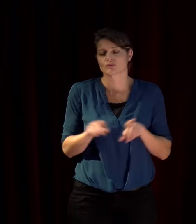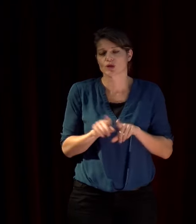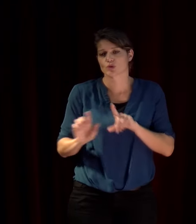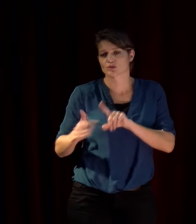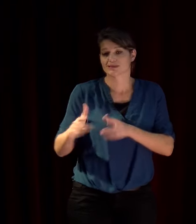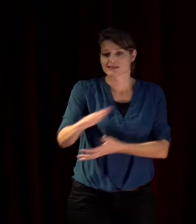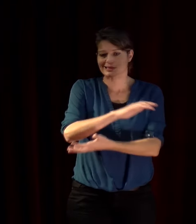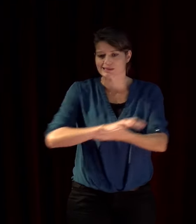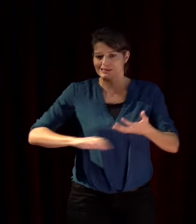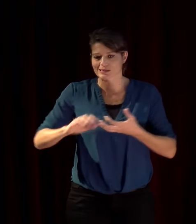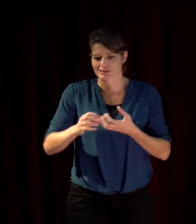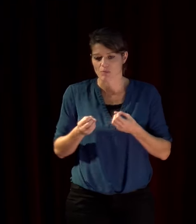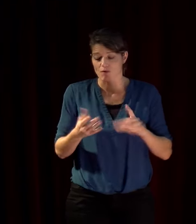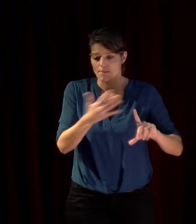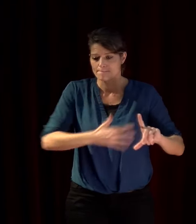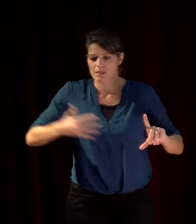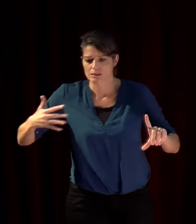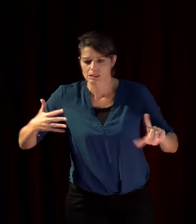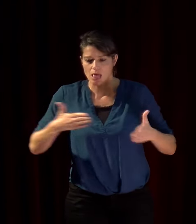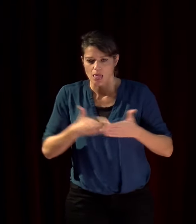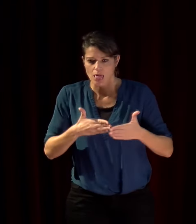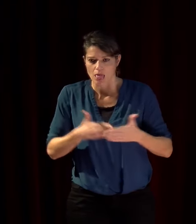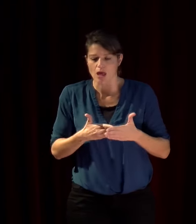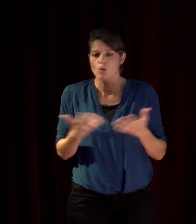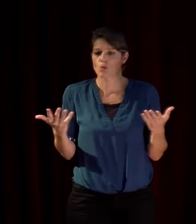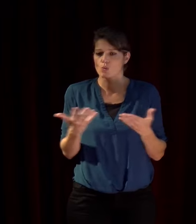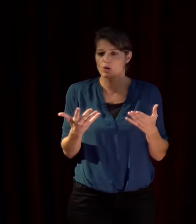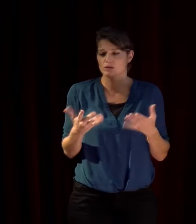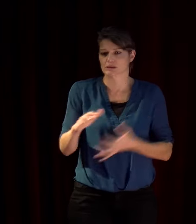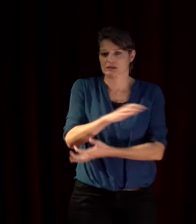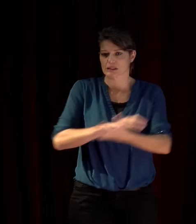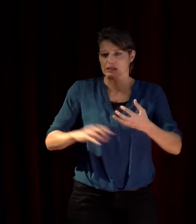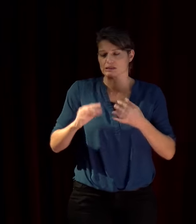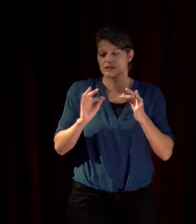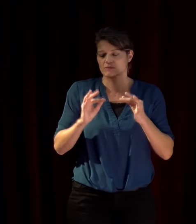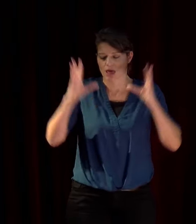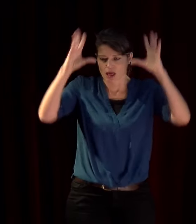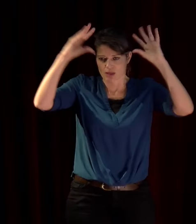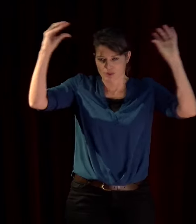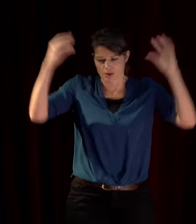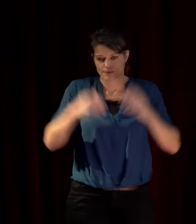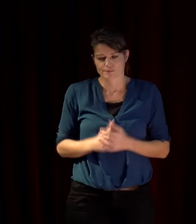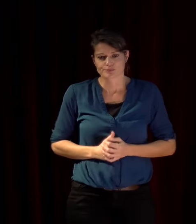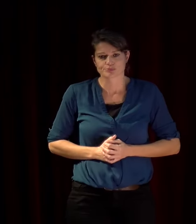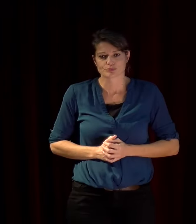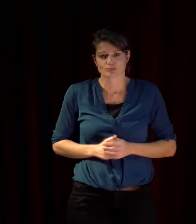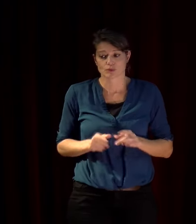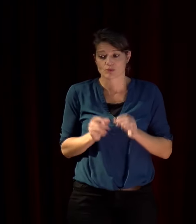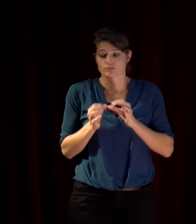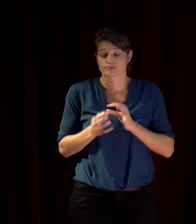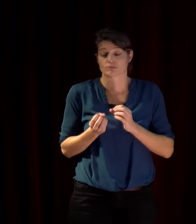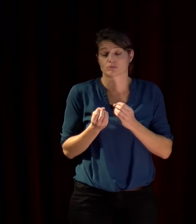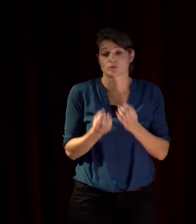et notre zone c'est la crise climatique et surtout avec ses conséquences géopolitiques